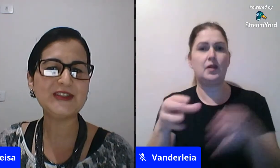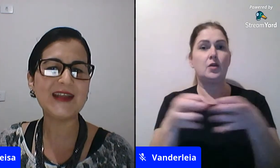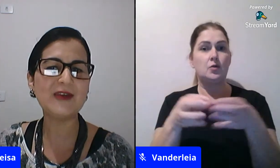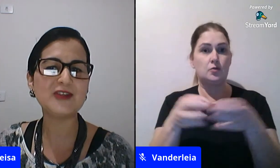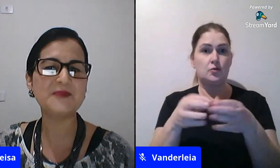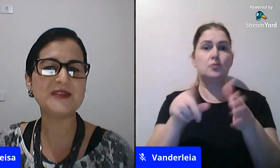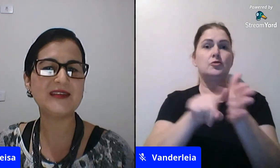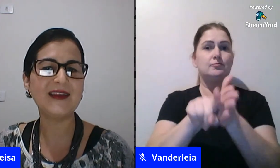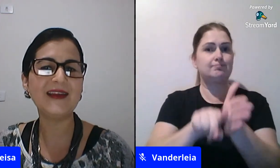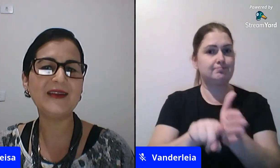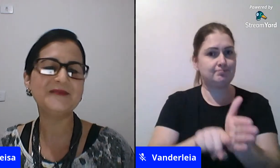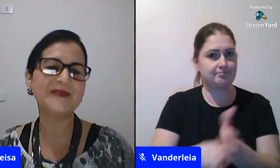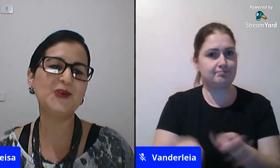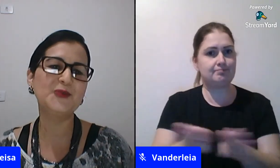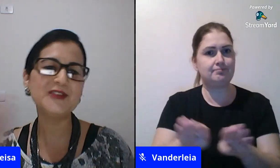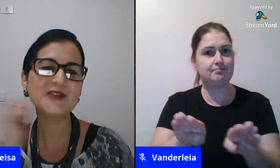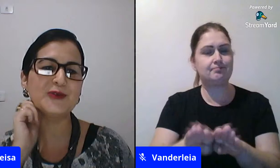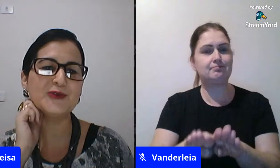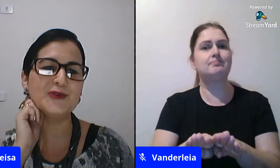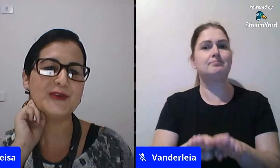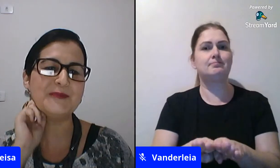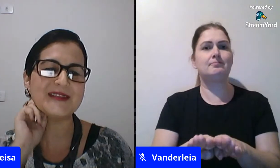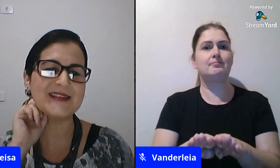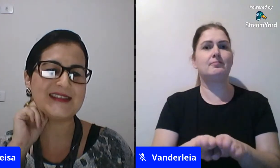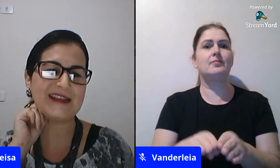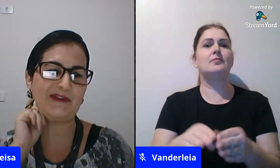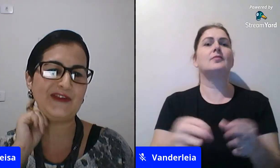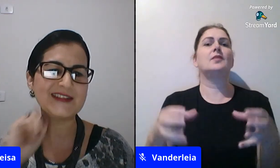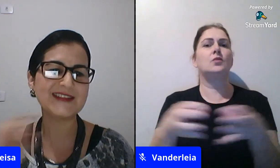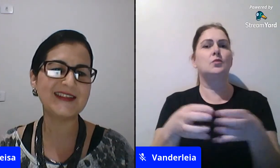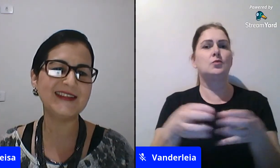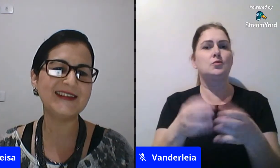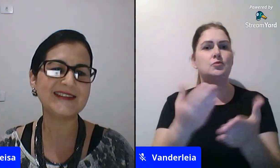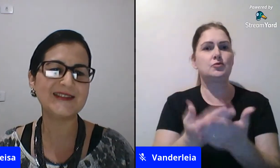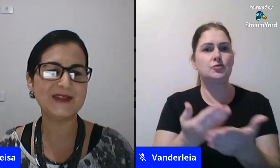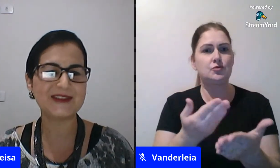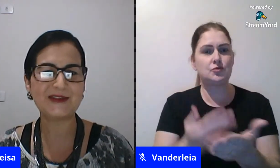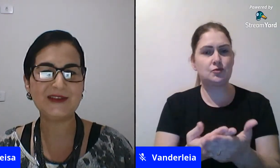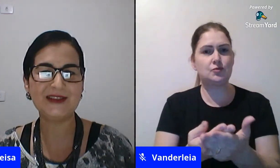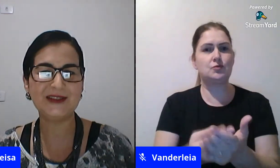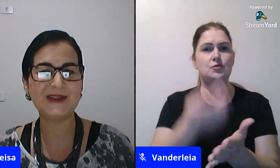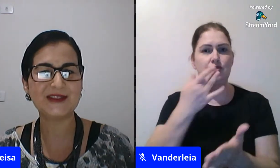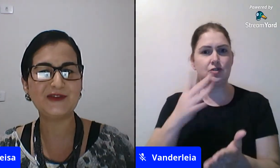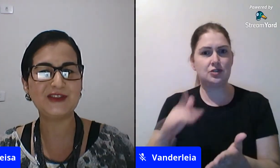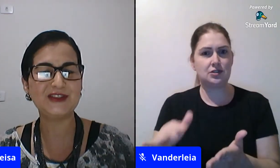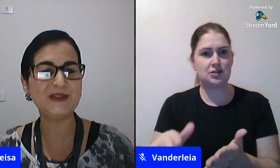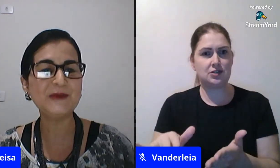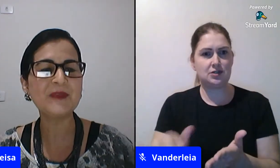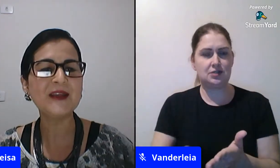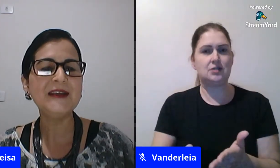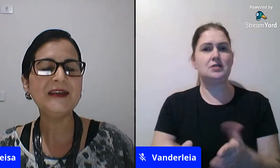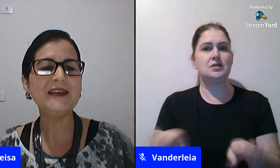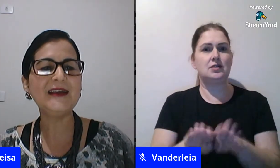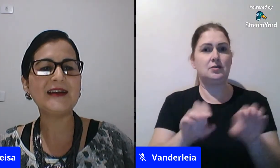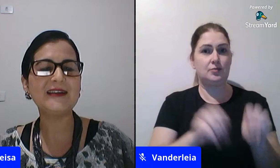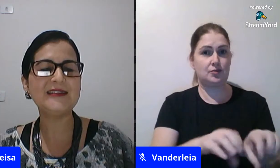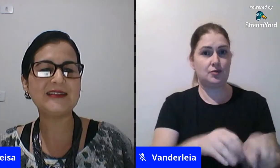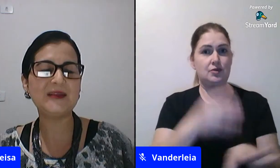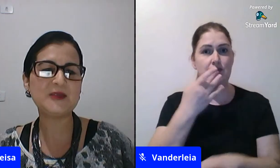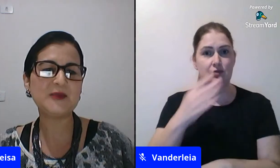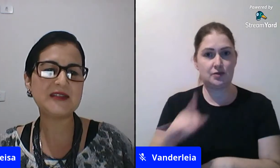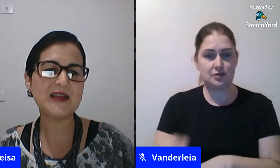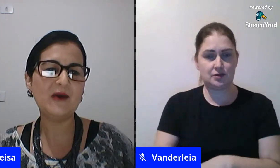agradecer a presença do nosso grupo de pesquisa aqui hoje, né, o GEPCEI, Grupo de Estudo e Pesquisa em Infâncias, Crianças